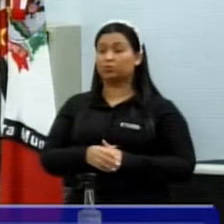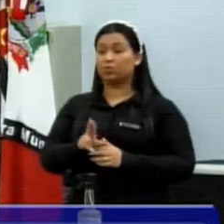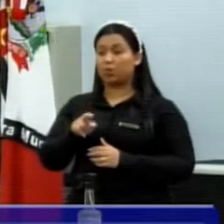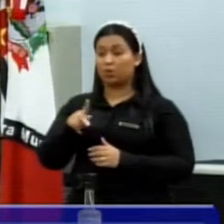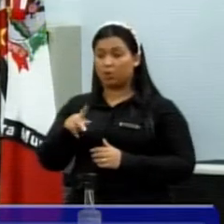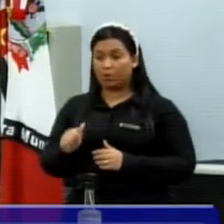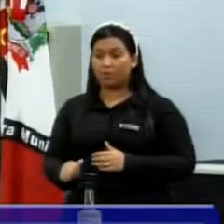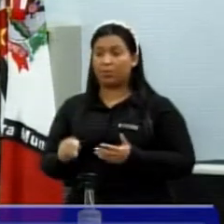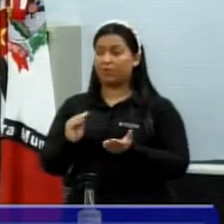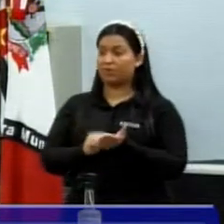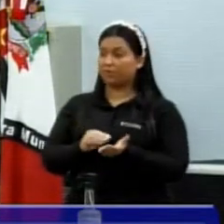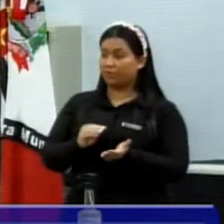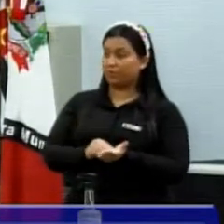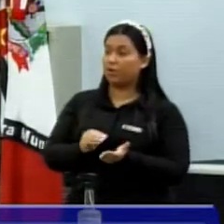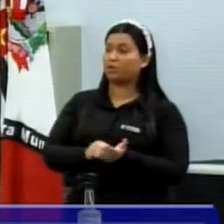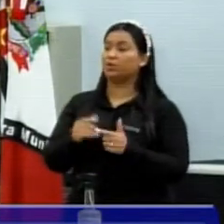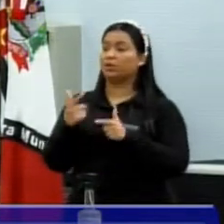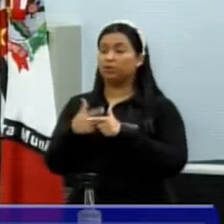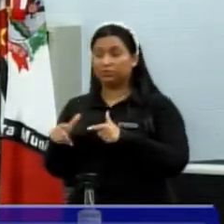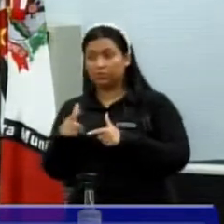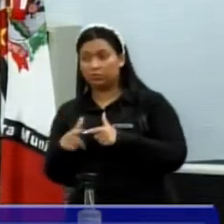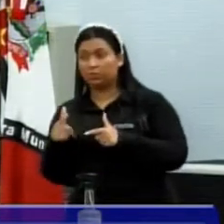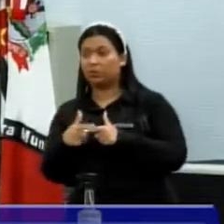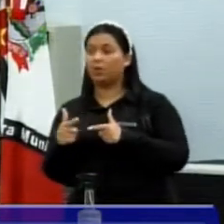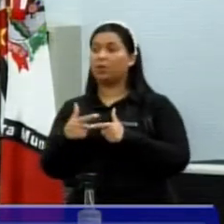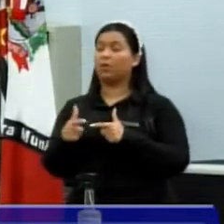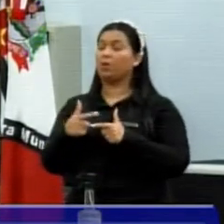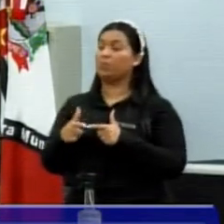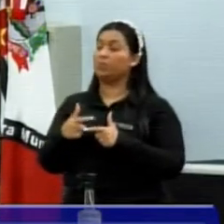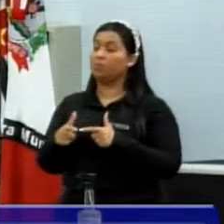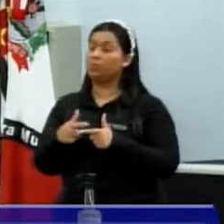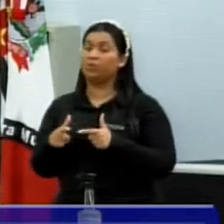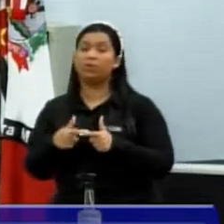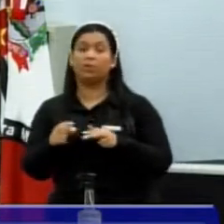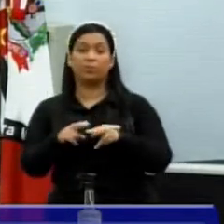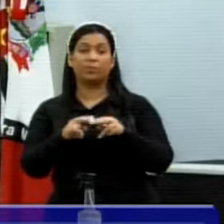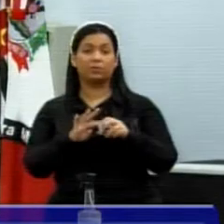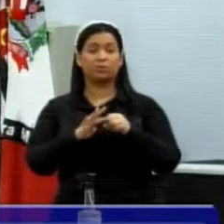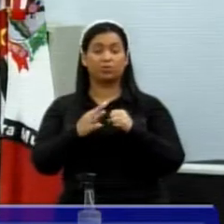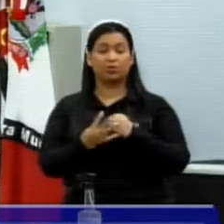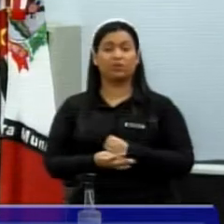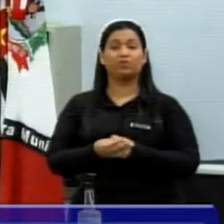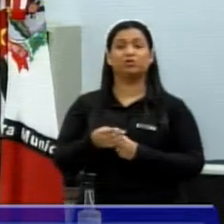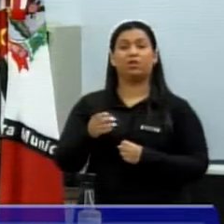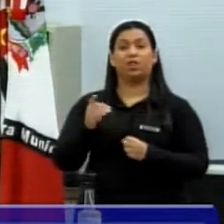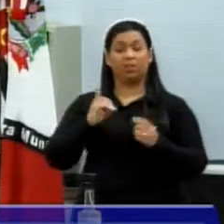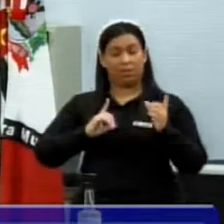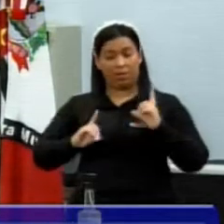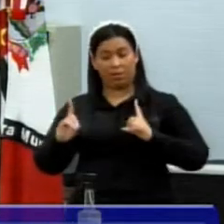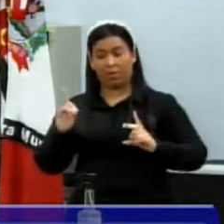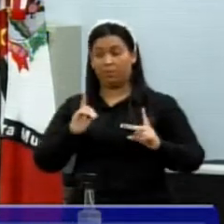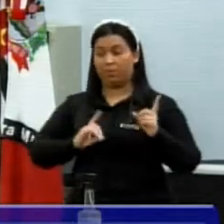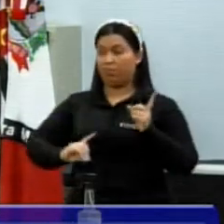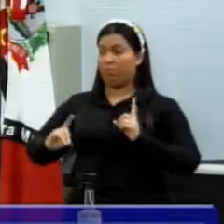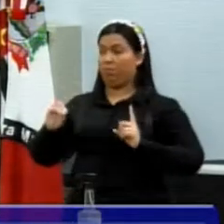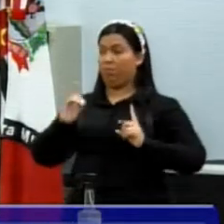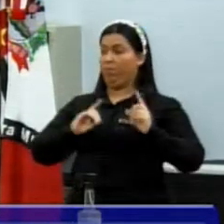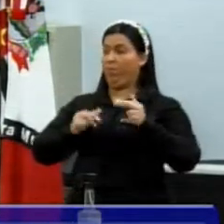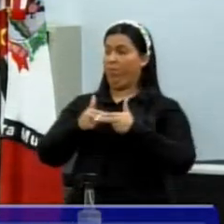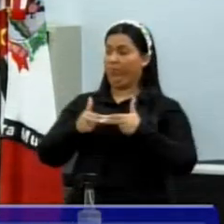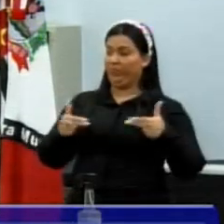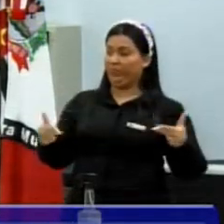com a falta do convênio, com os problemas pós-Covid, depressão e algo mais, enfermidades que já vinham